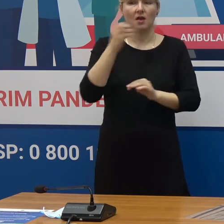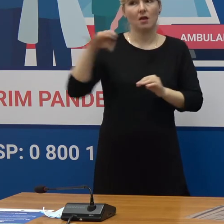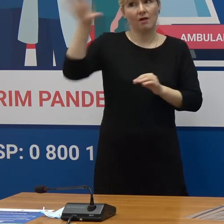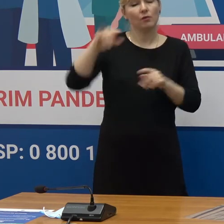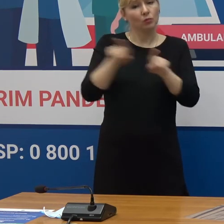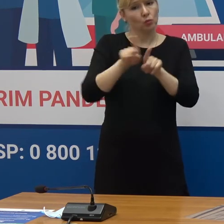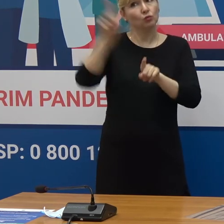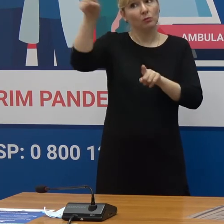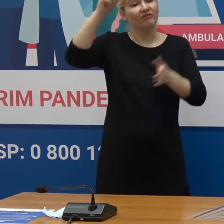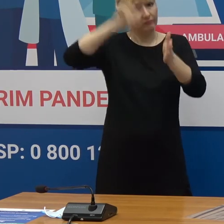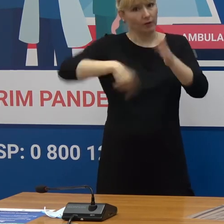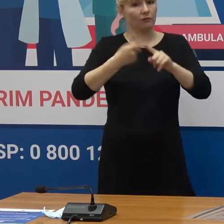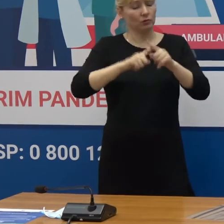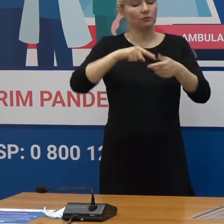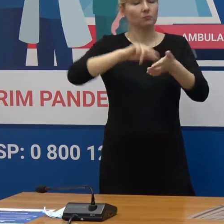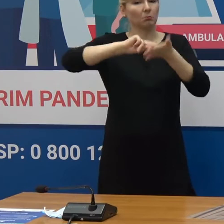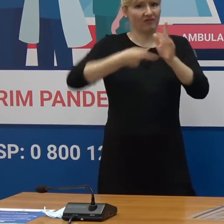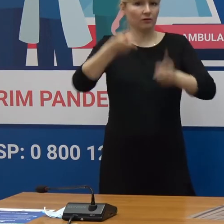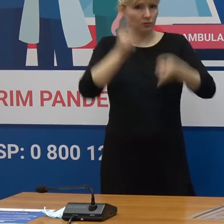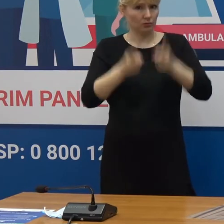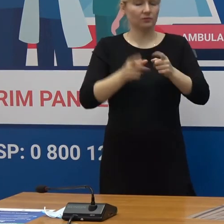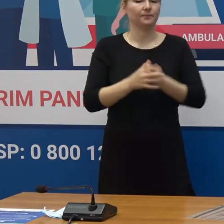recunoaște acest certificat la nivel european